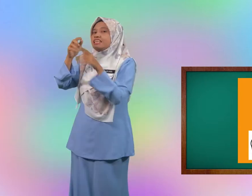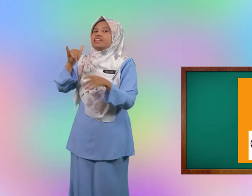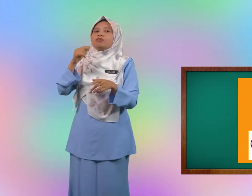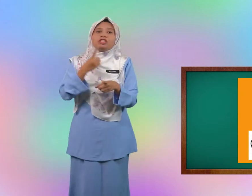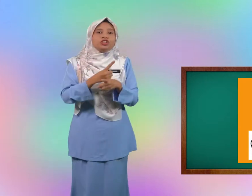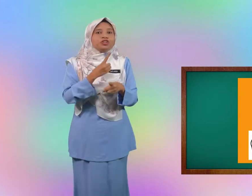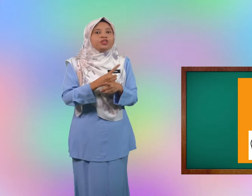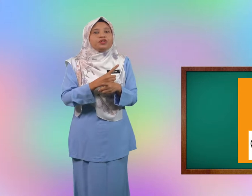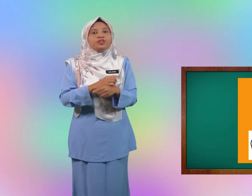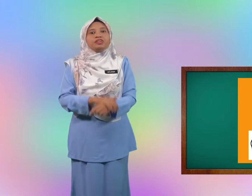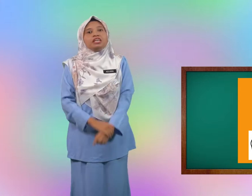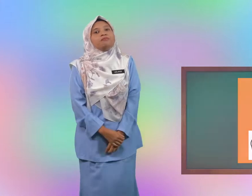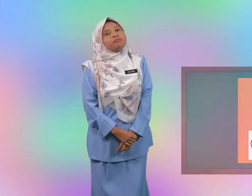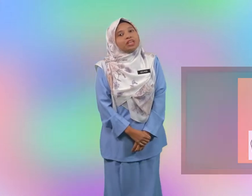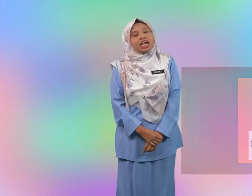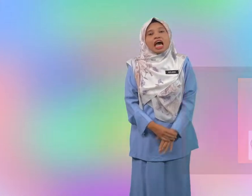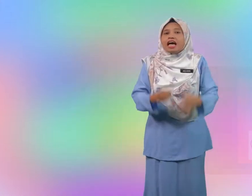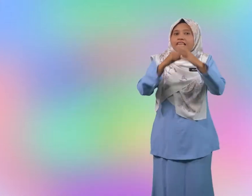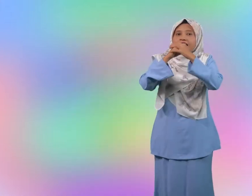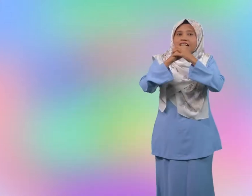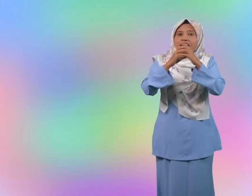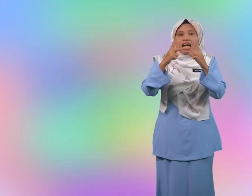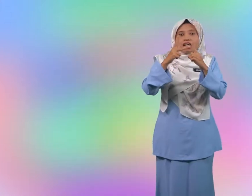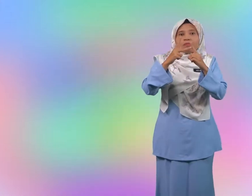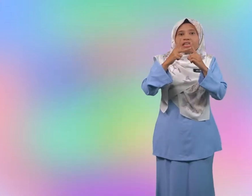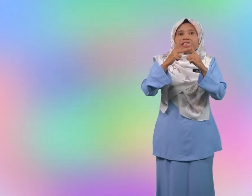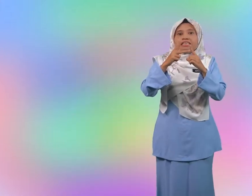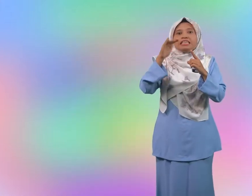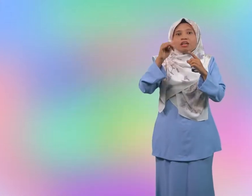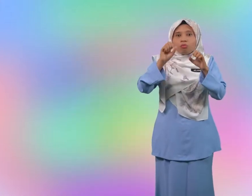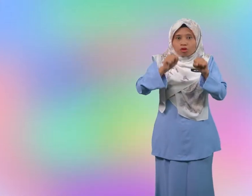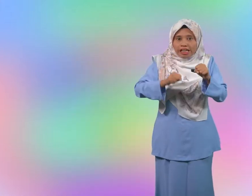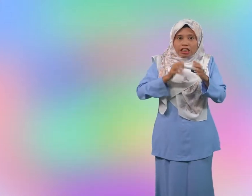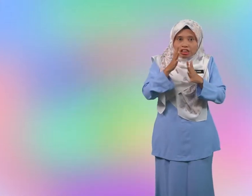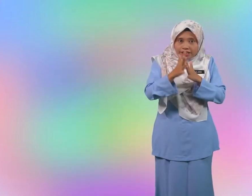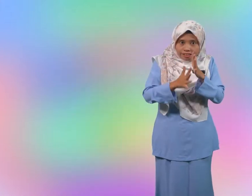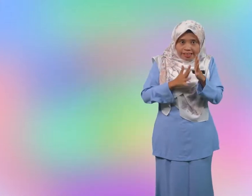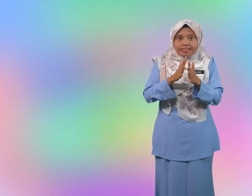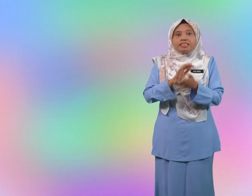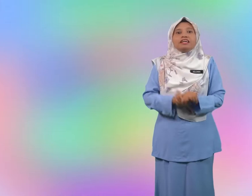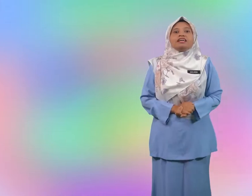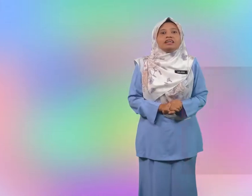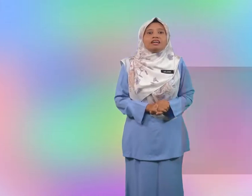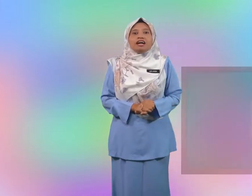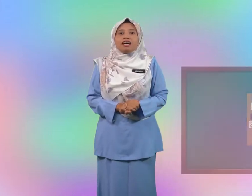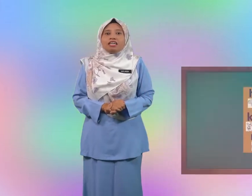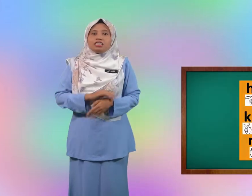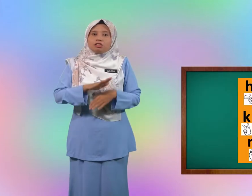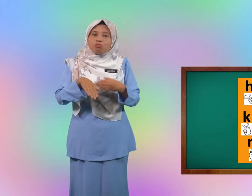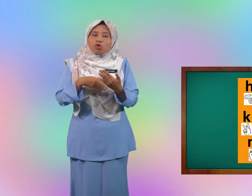betul betul taniah taniah kepada yang boleh isyarat semua